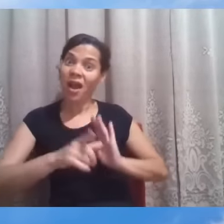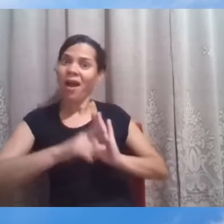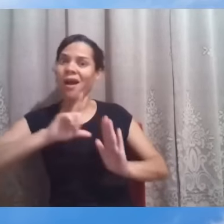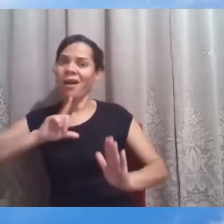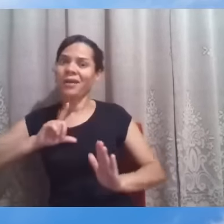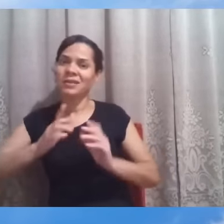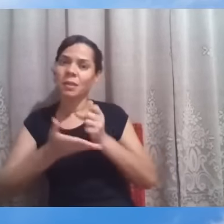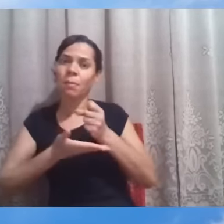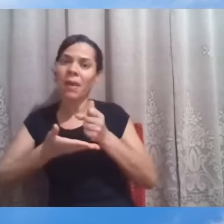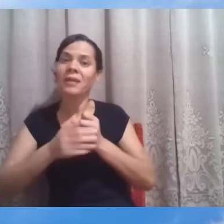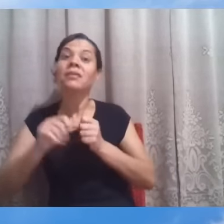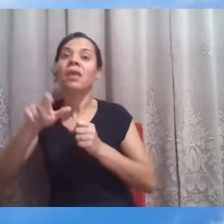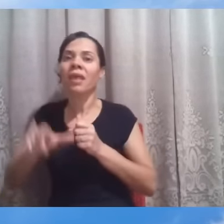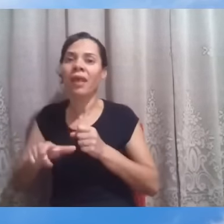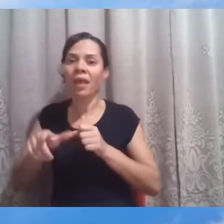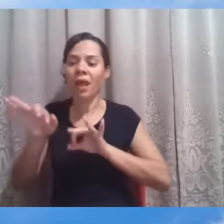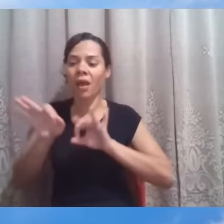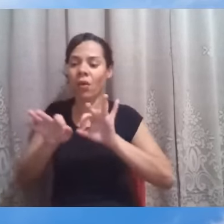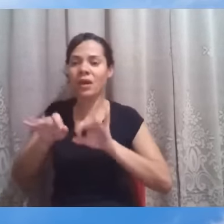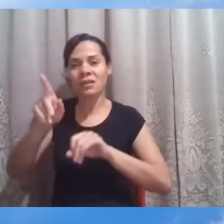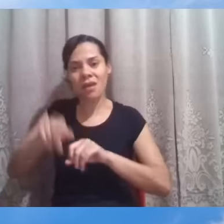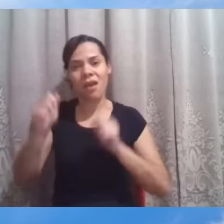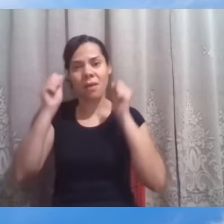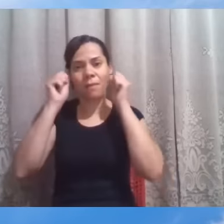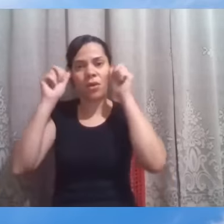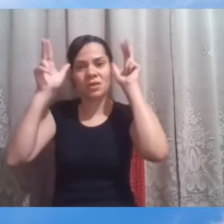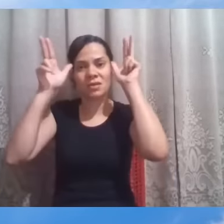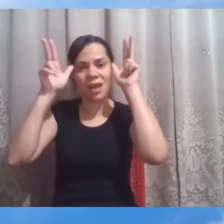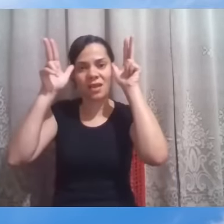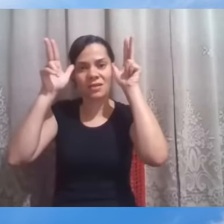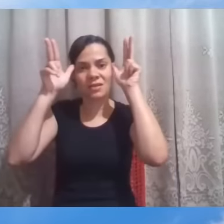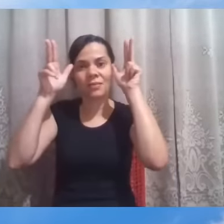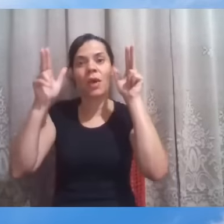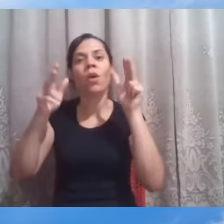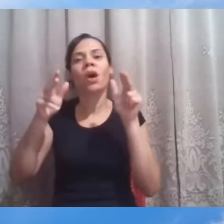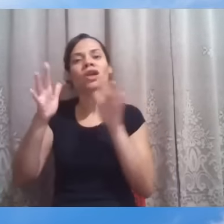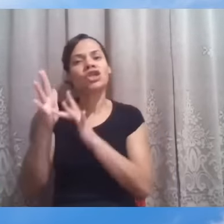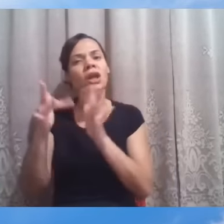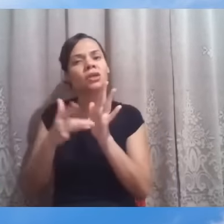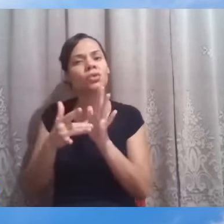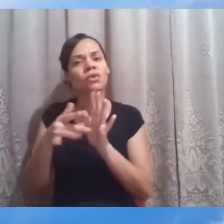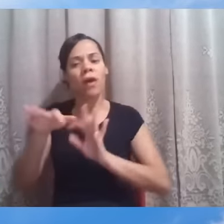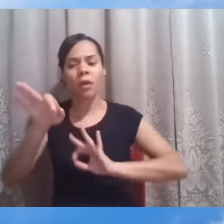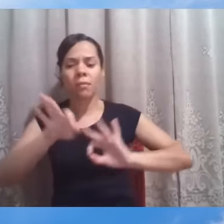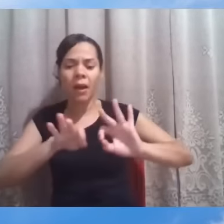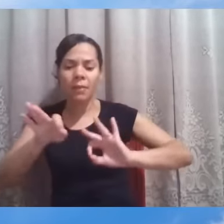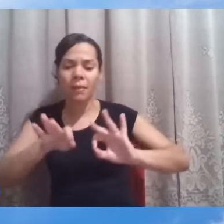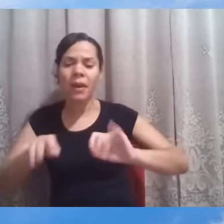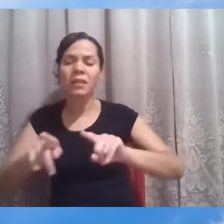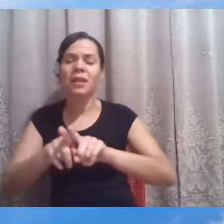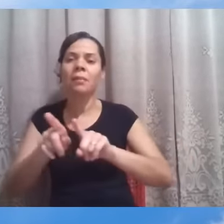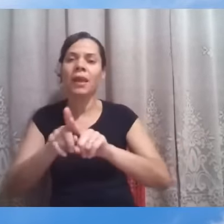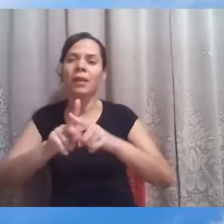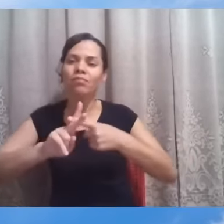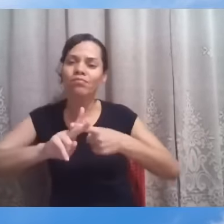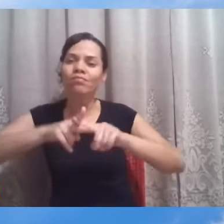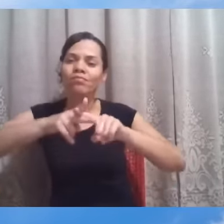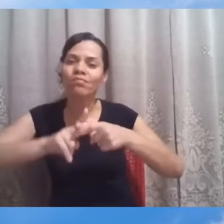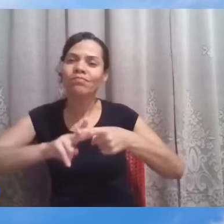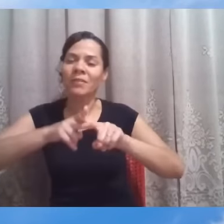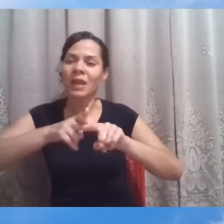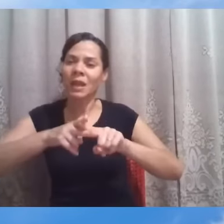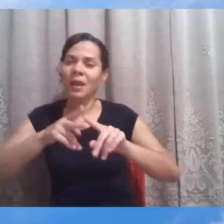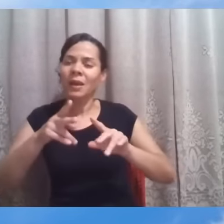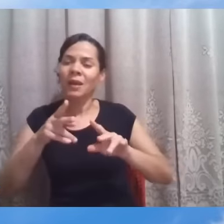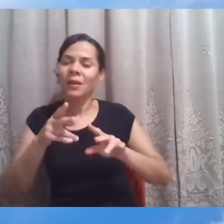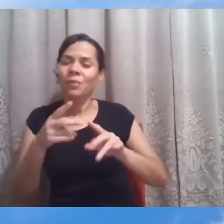por Moisés, retificando alguns entendimentos, algumas más interpretações quanto à primeira revelação,